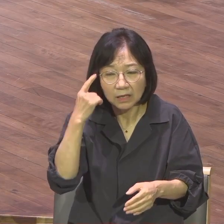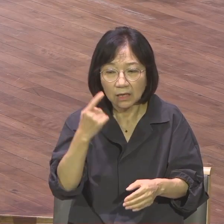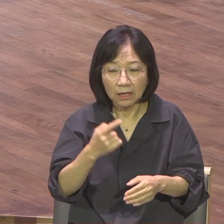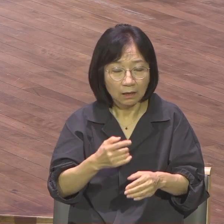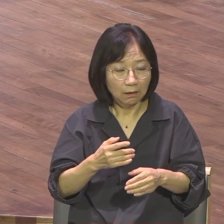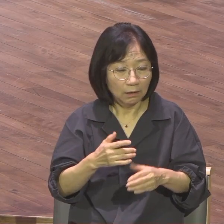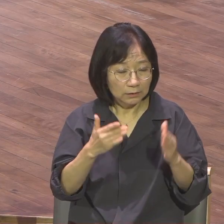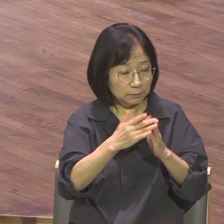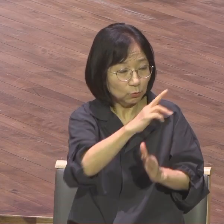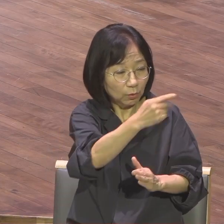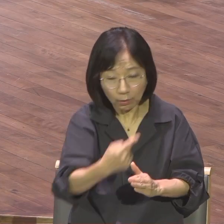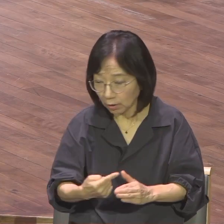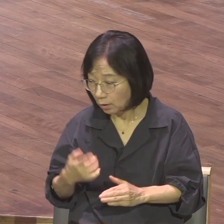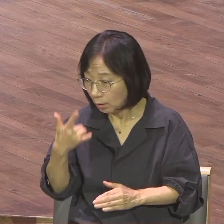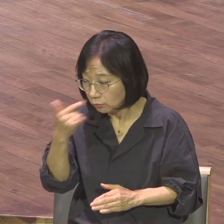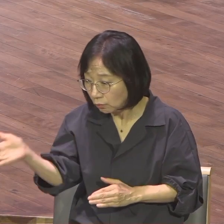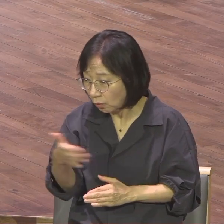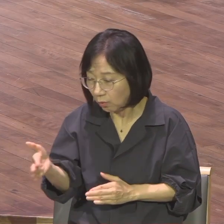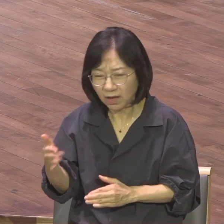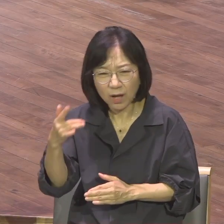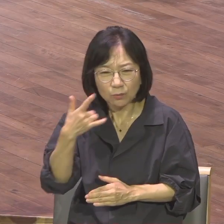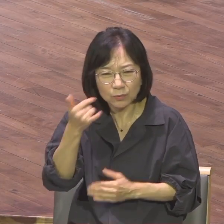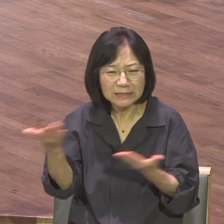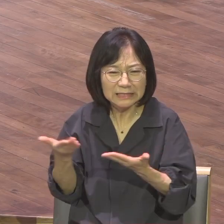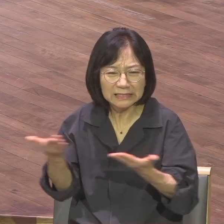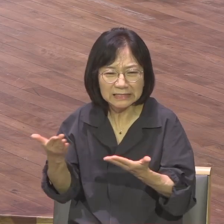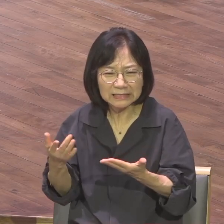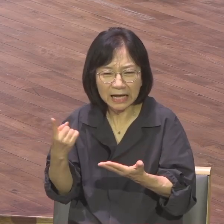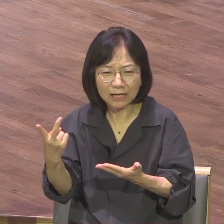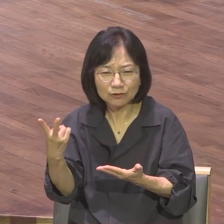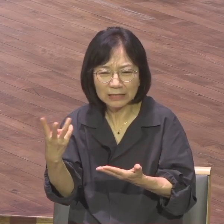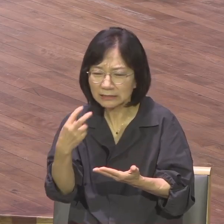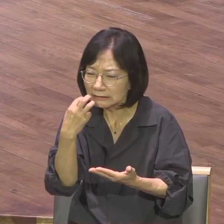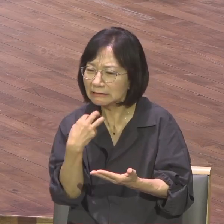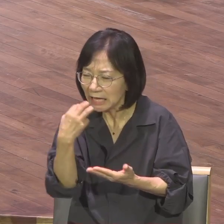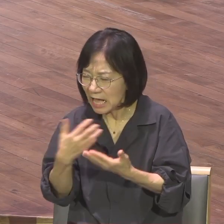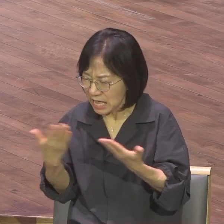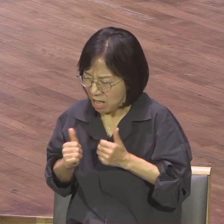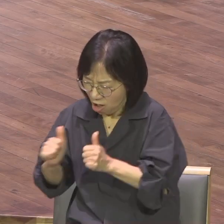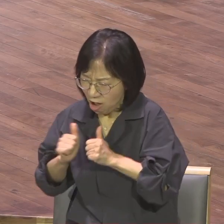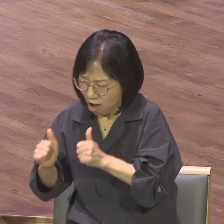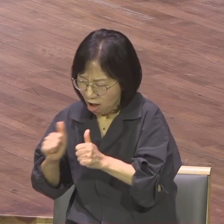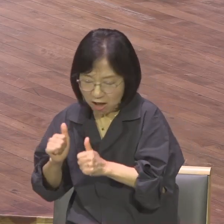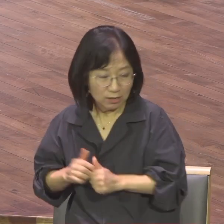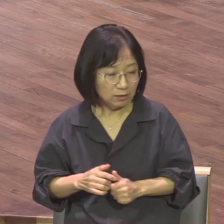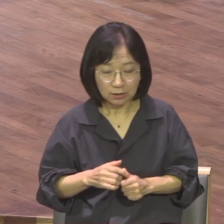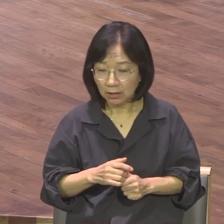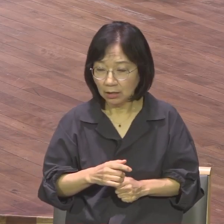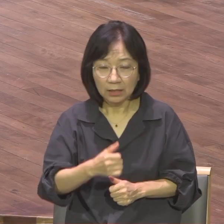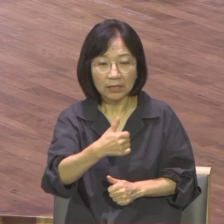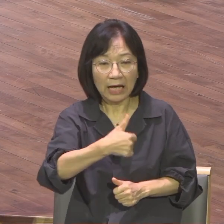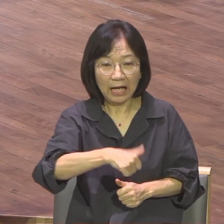친구들끼리 모여서 빈집에서 뭐 하죠? 마약하는 거예요 그게 고등학교 때까지 어느 날 엄마가 알았어